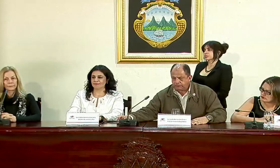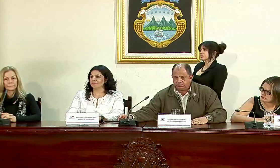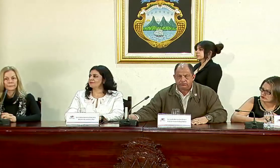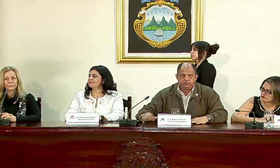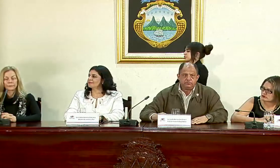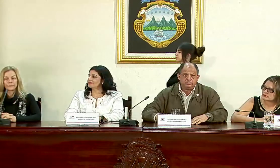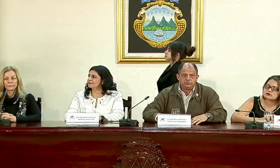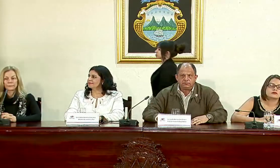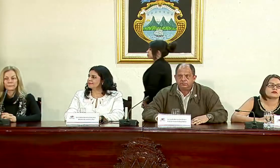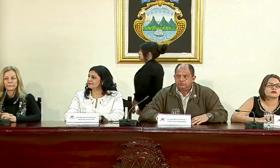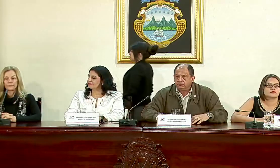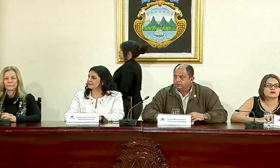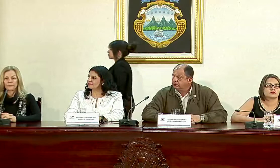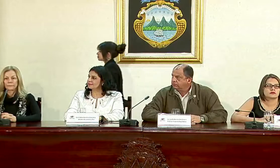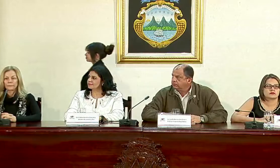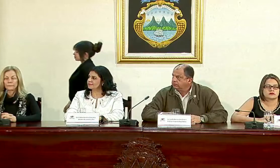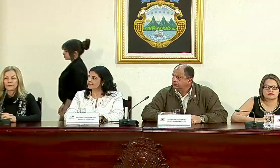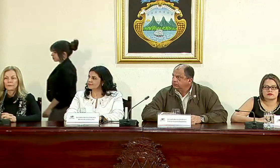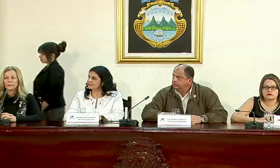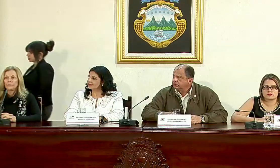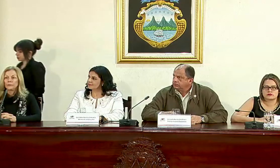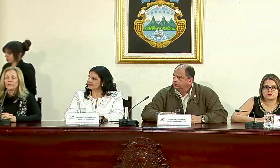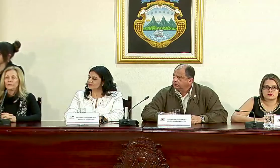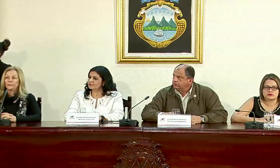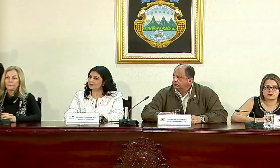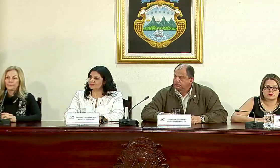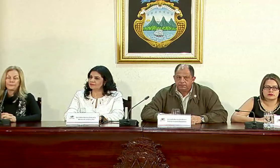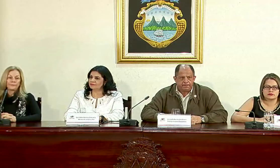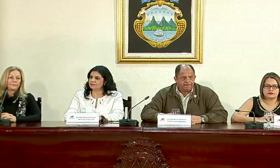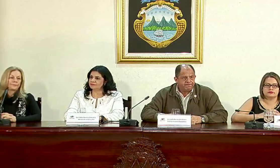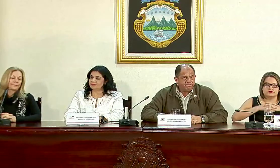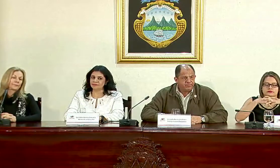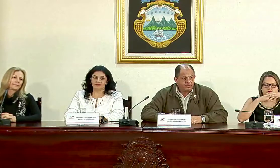continuamos con las consultas los colegas del mundo punto cero por favor